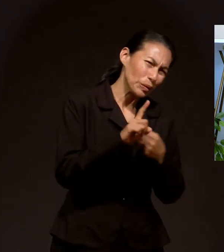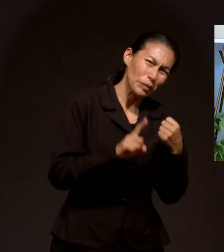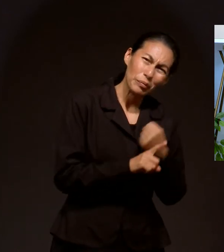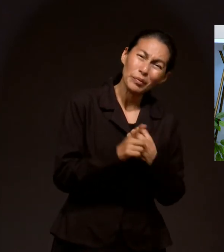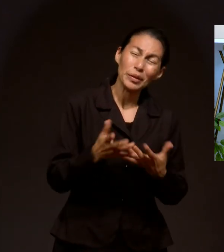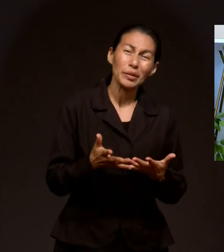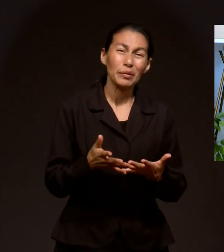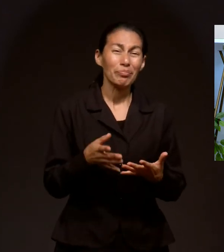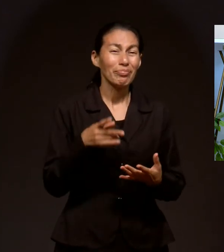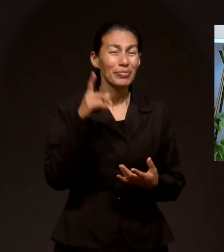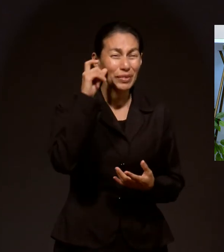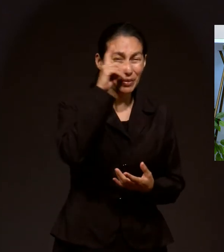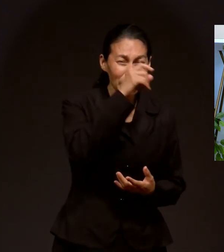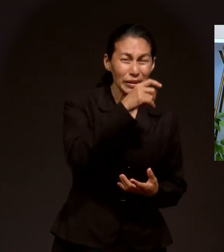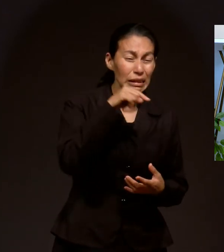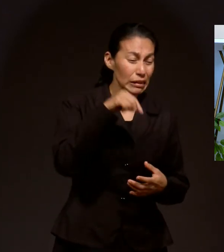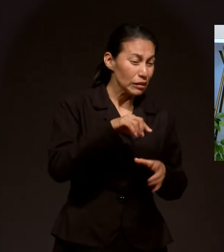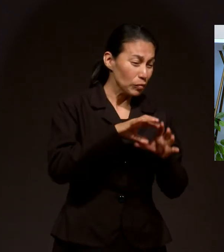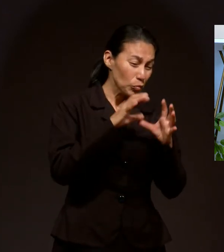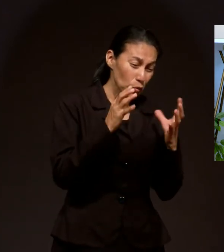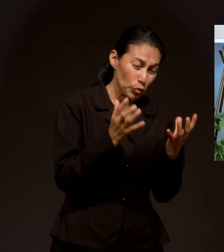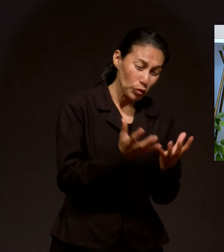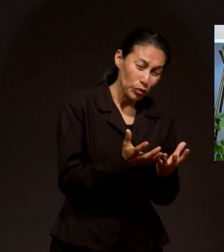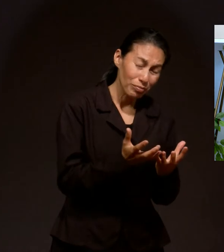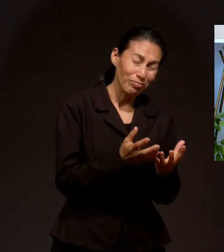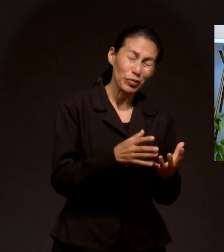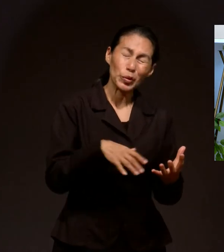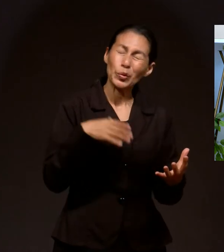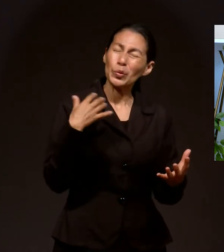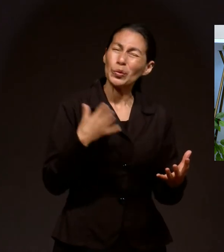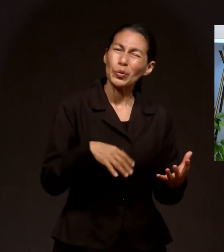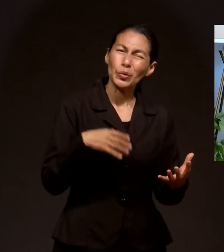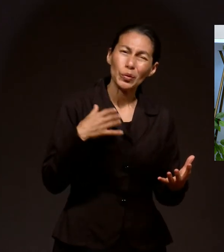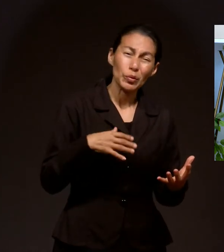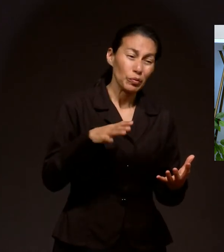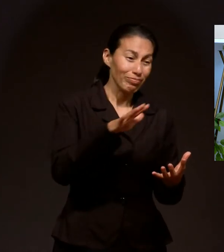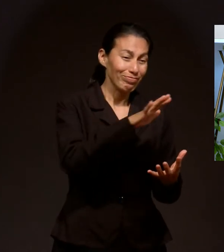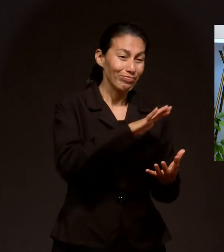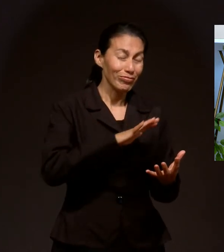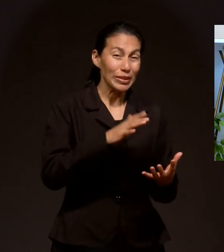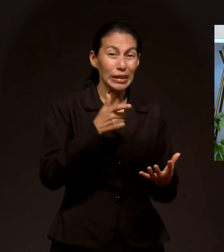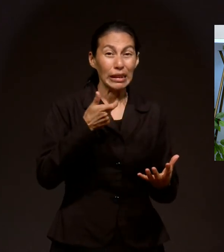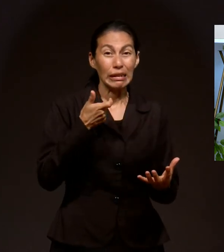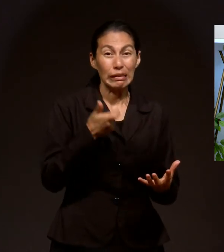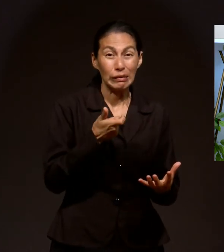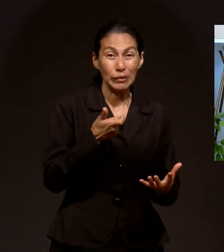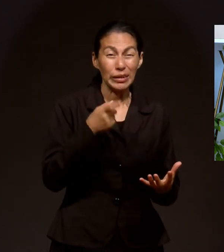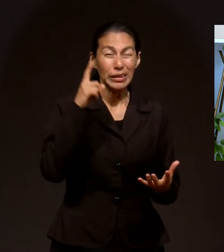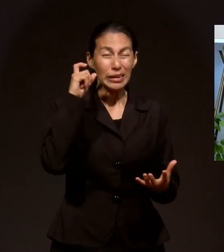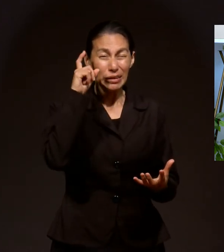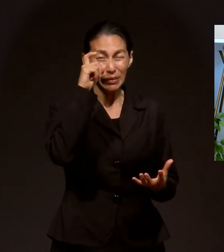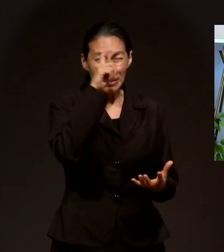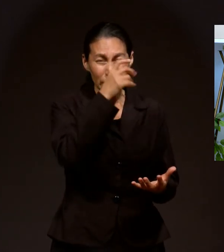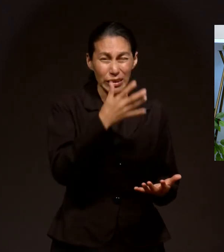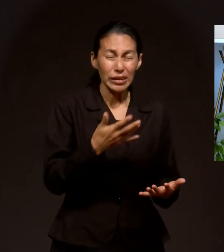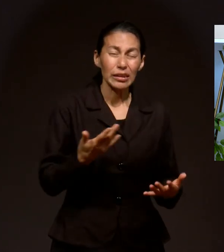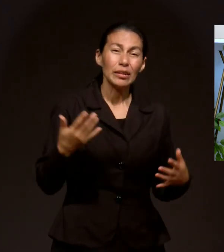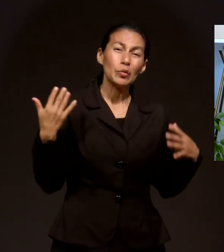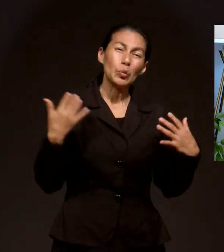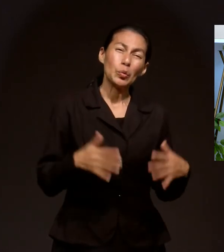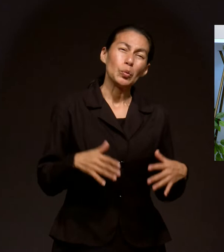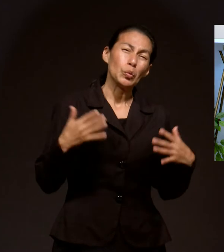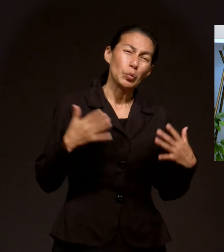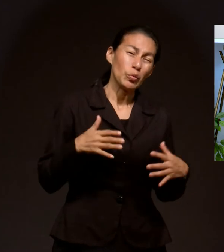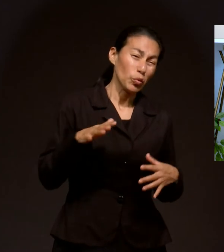convulsionado. Por existe una gran recesión económica que se avecina